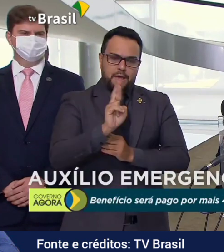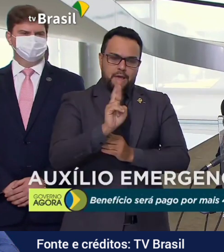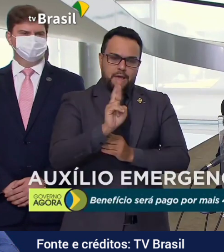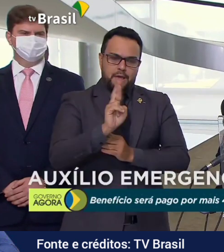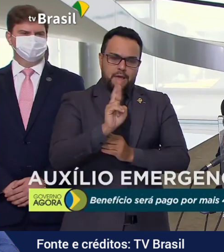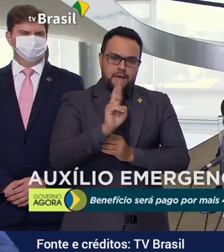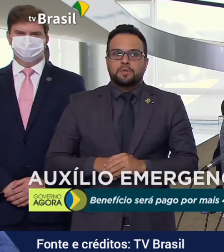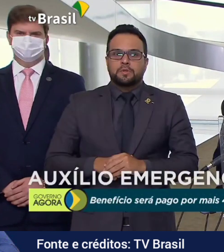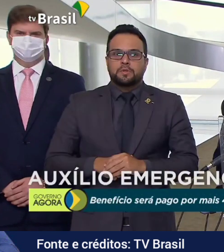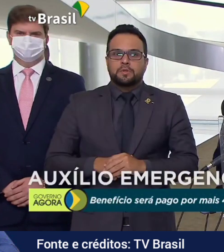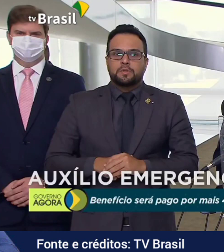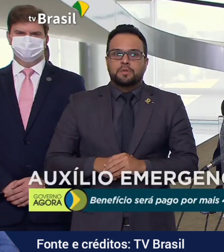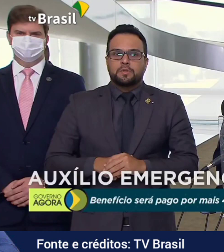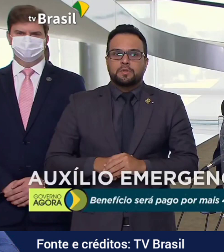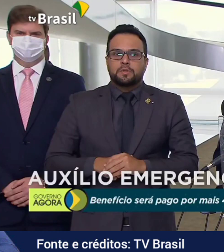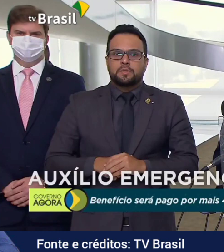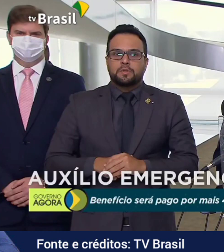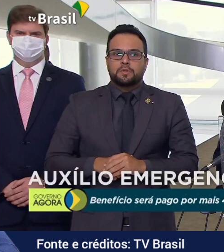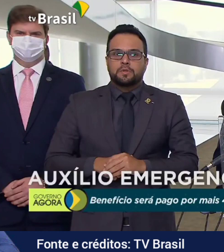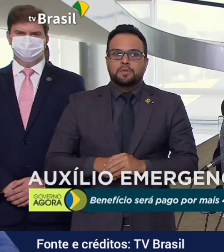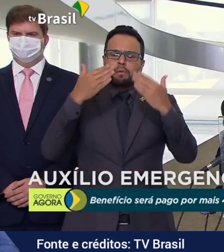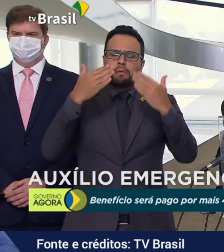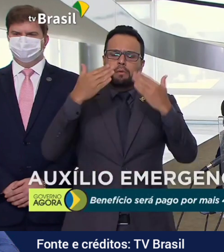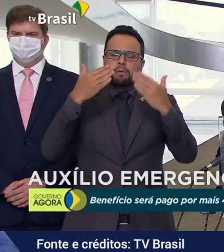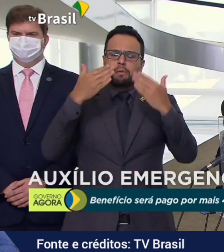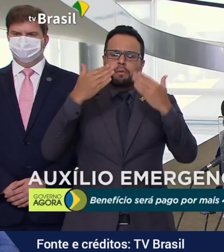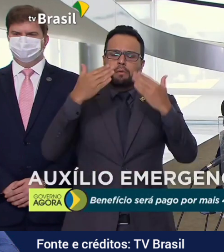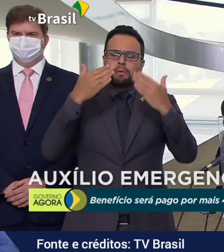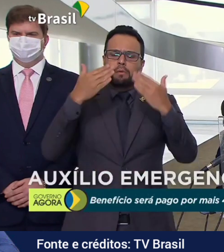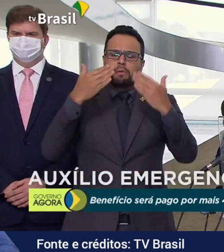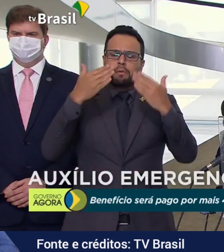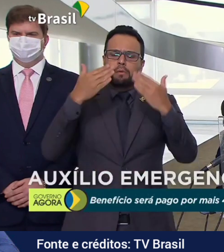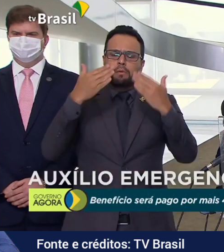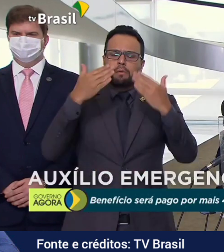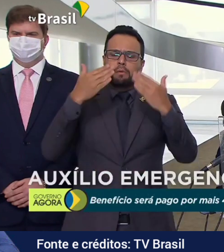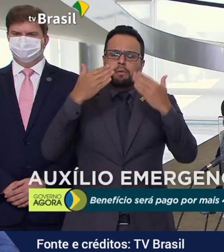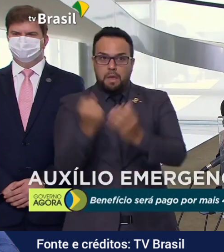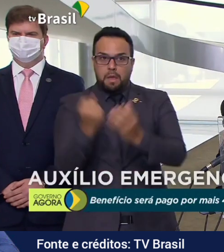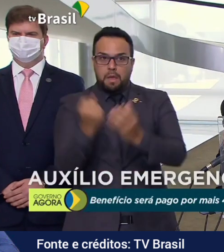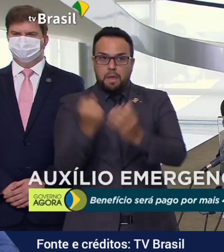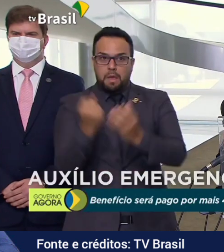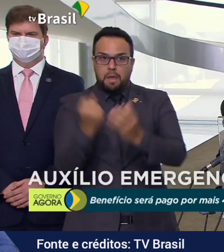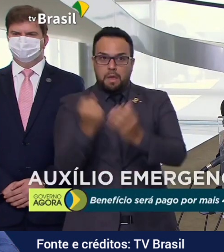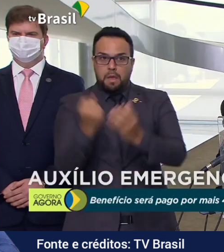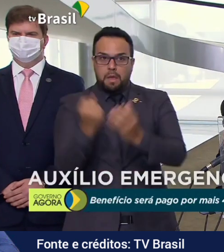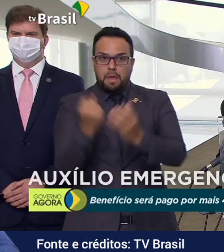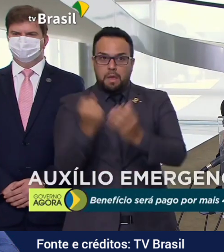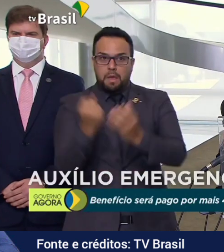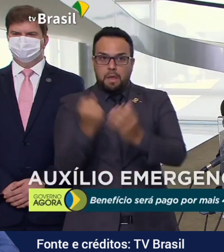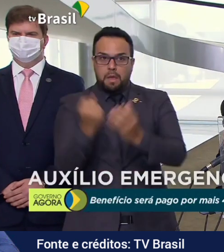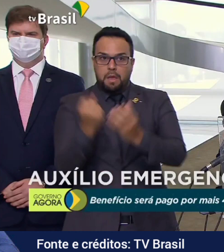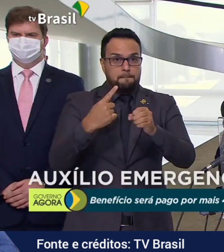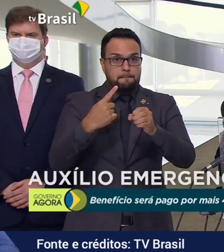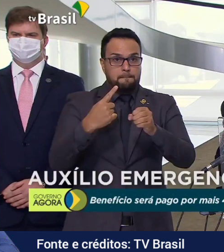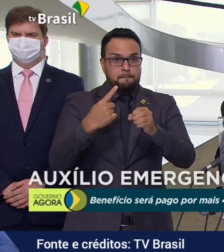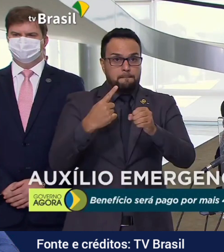público, é notório, que a arrecadação dos estados e municípios, somada à ajuda do governo,